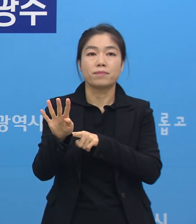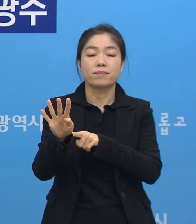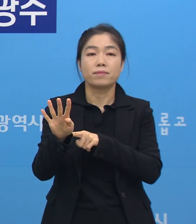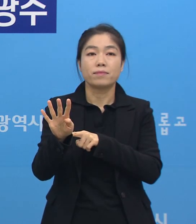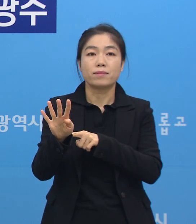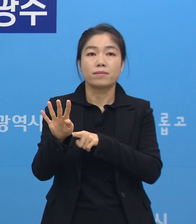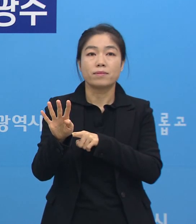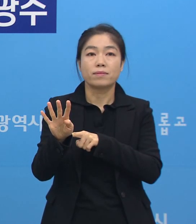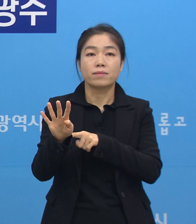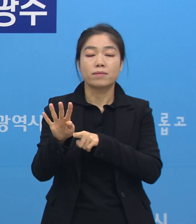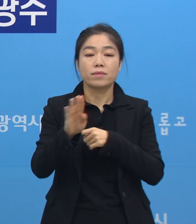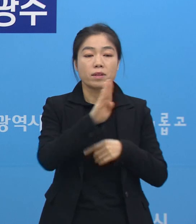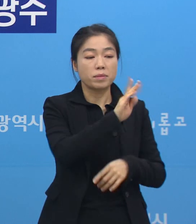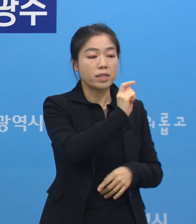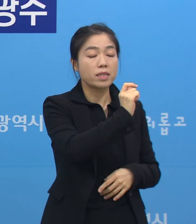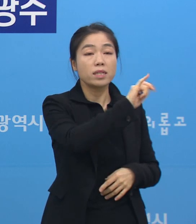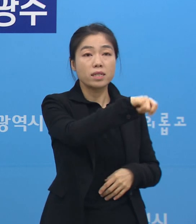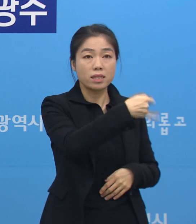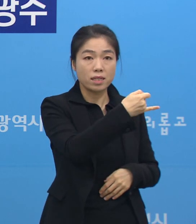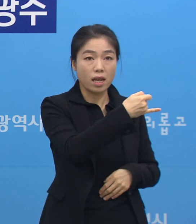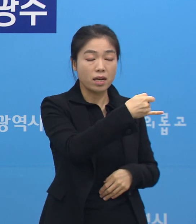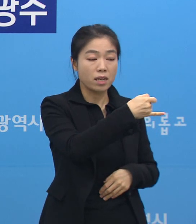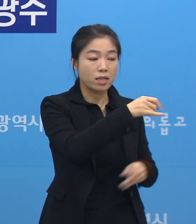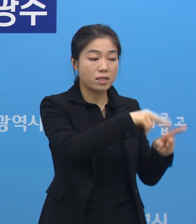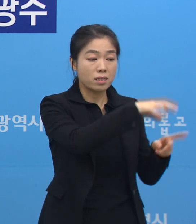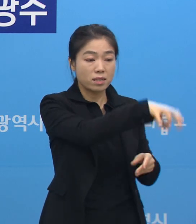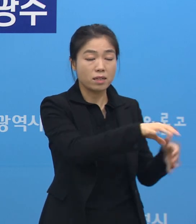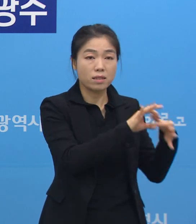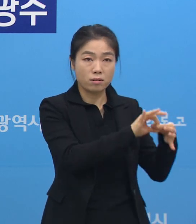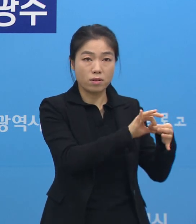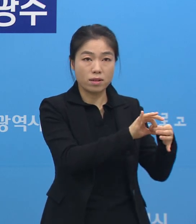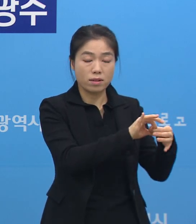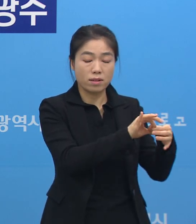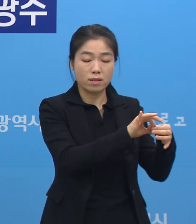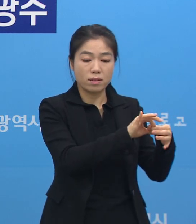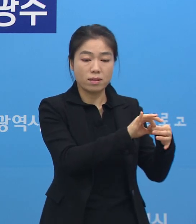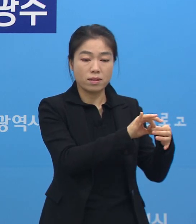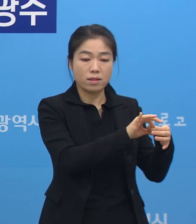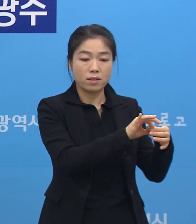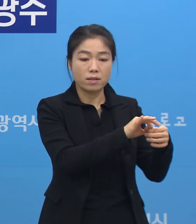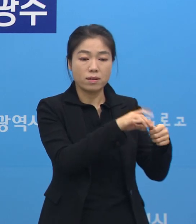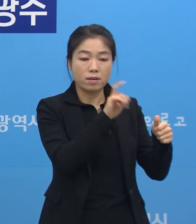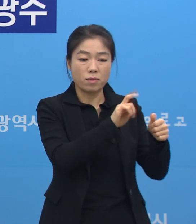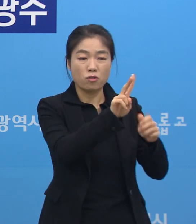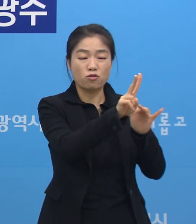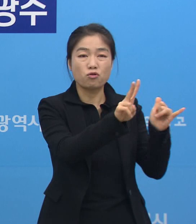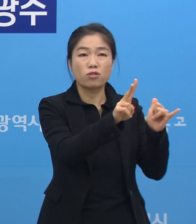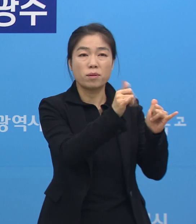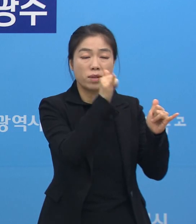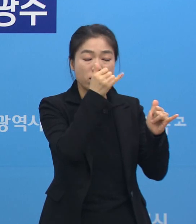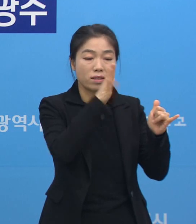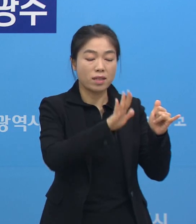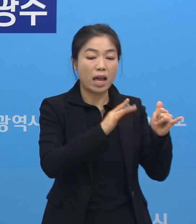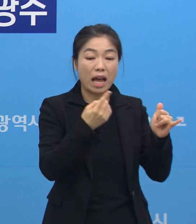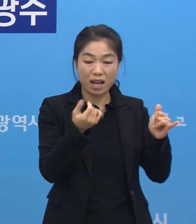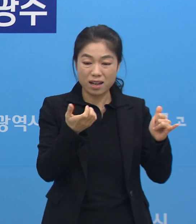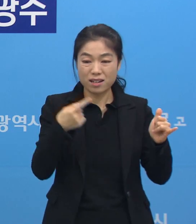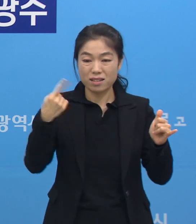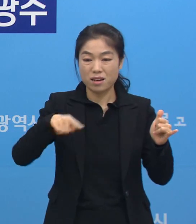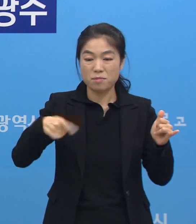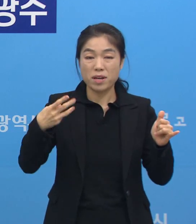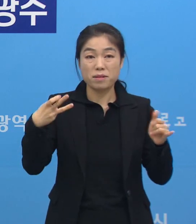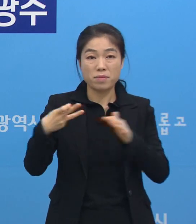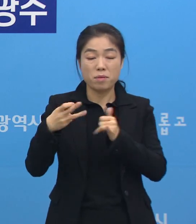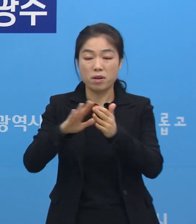저희가 BTJ 열방에 관련해서 양성인 사람이 또 2명 더 있는데 명단이 아까 1113번